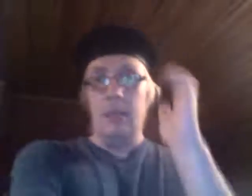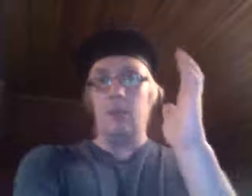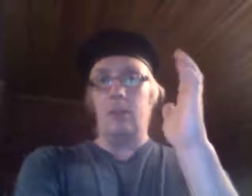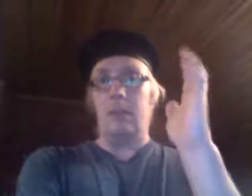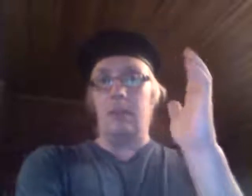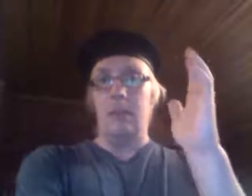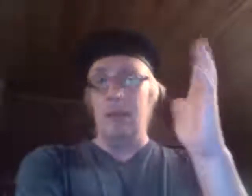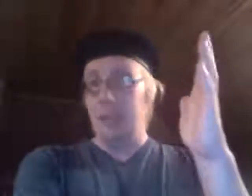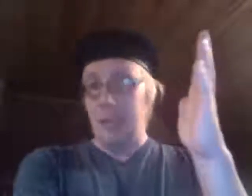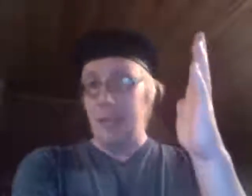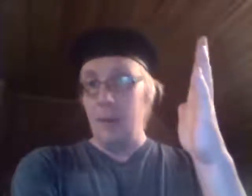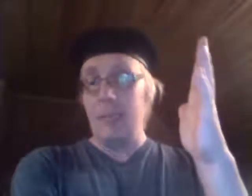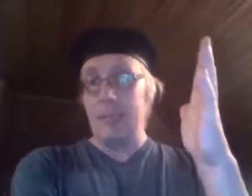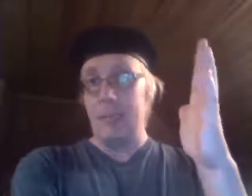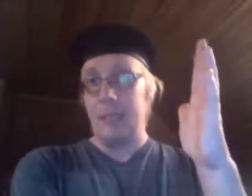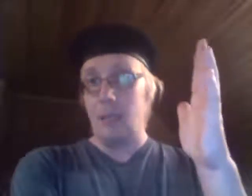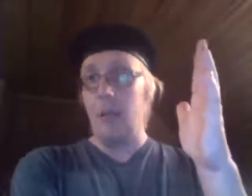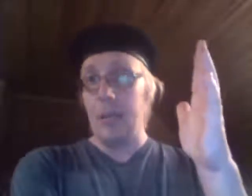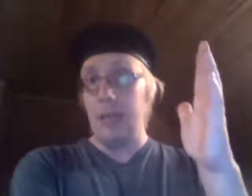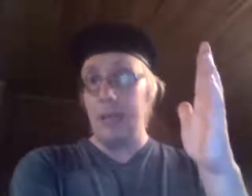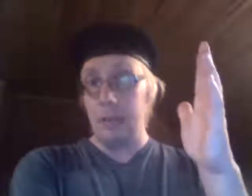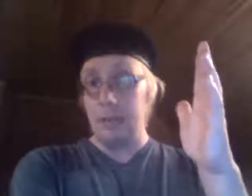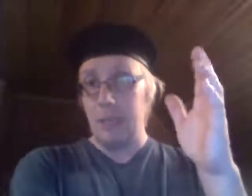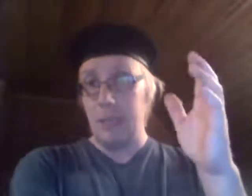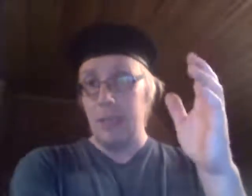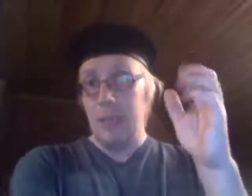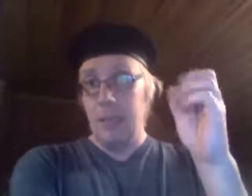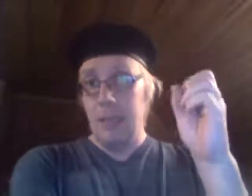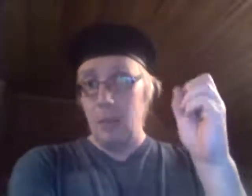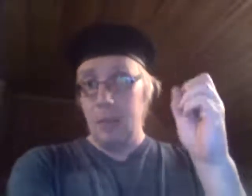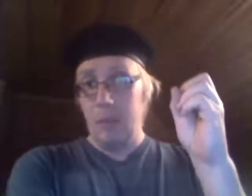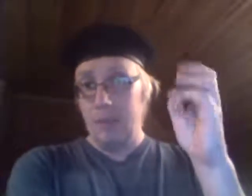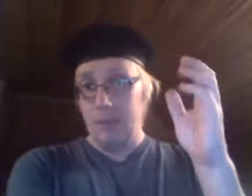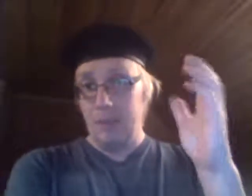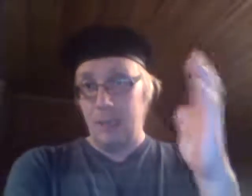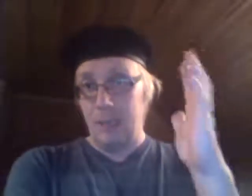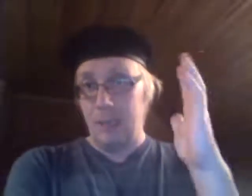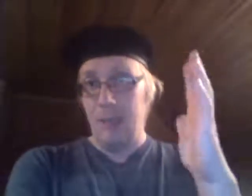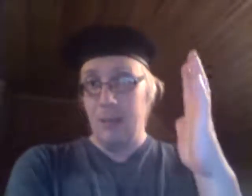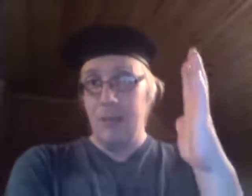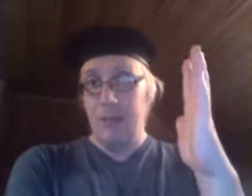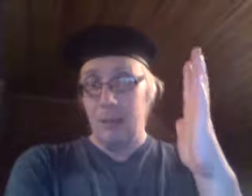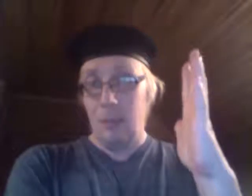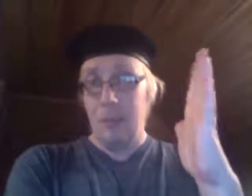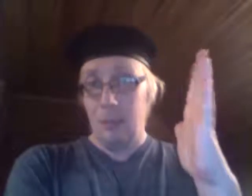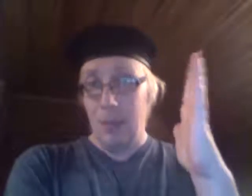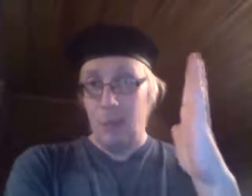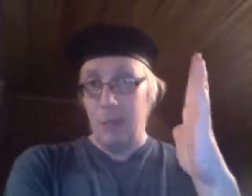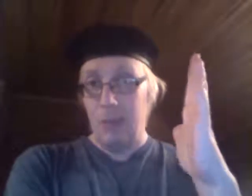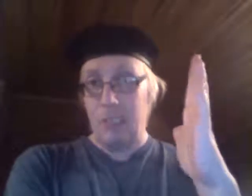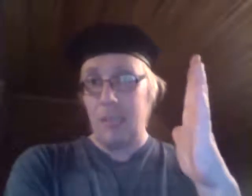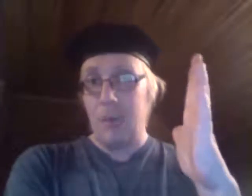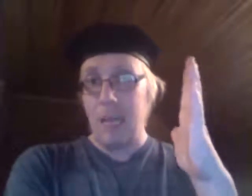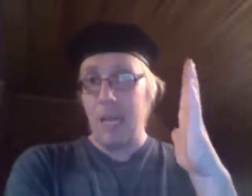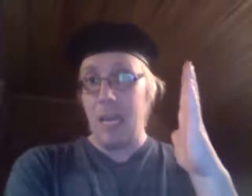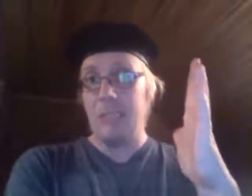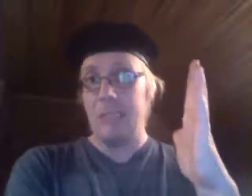Koska tämähän oikeasti, että nyt tulee hiilidioksidia ja muita savukaasuja ja muita vastaavaa, menee hemmetisti